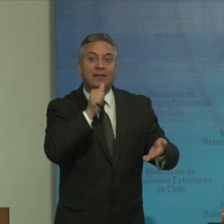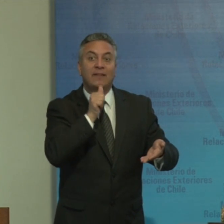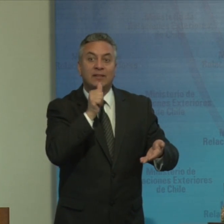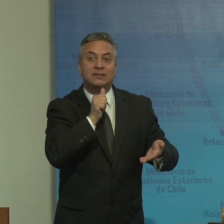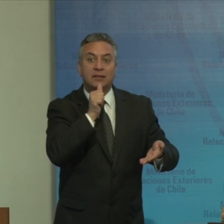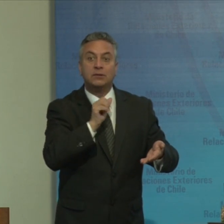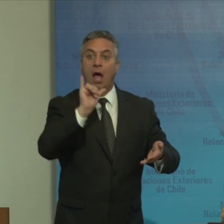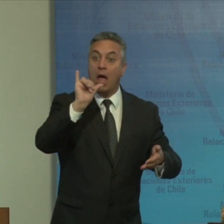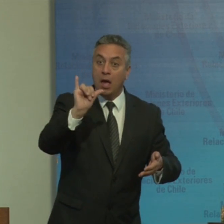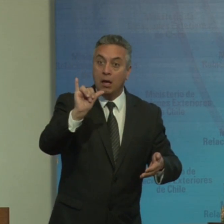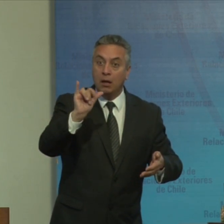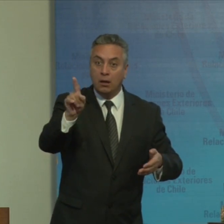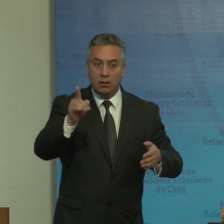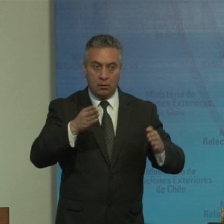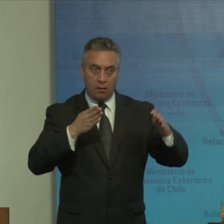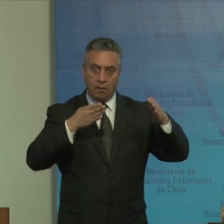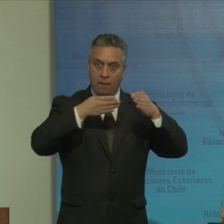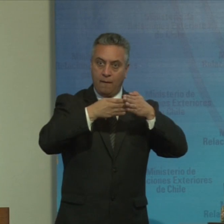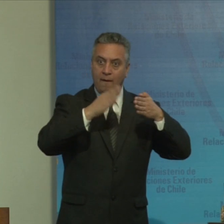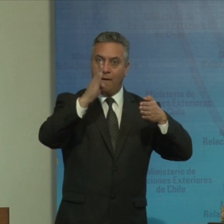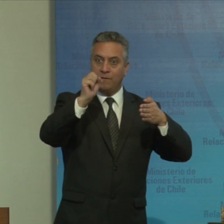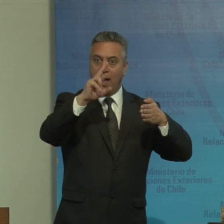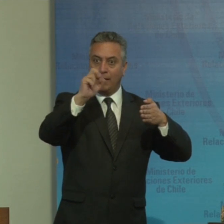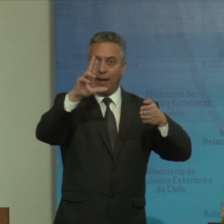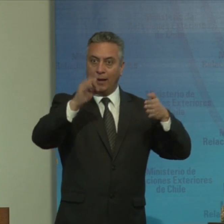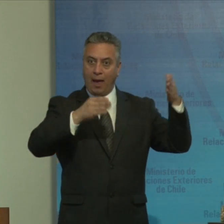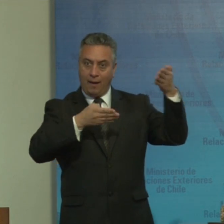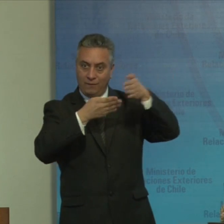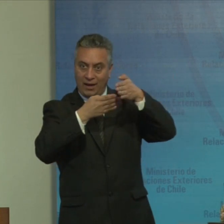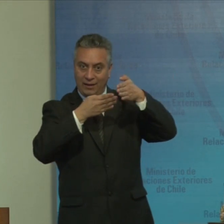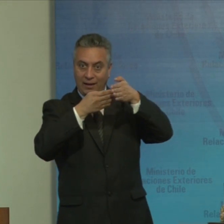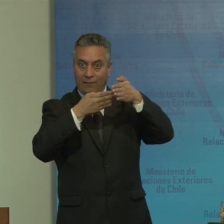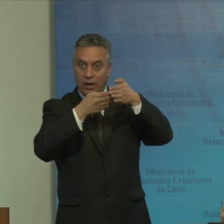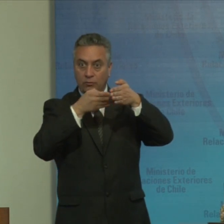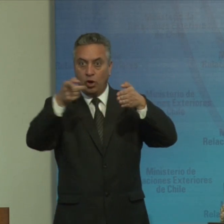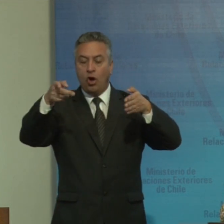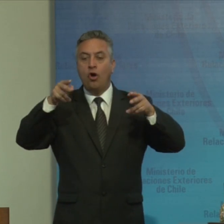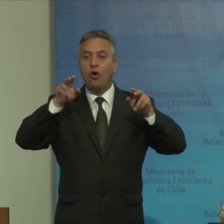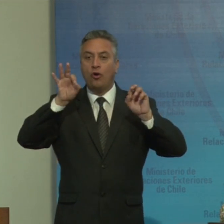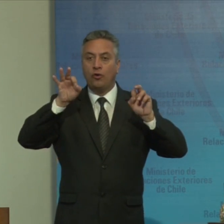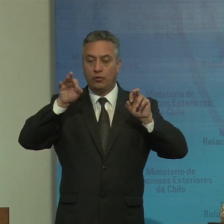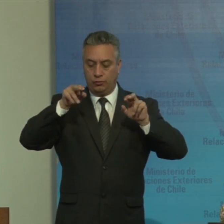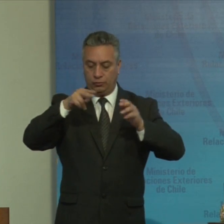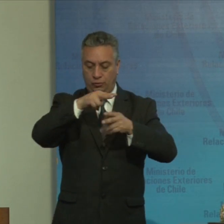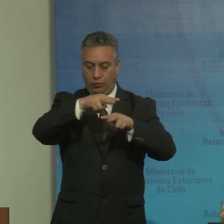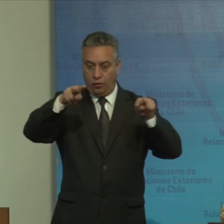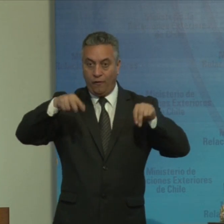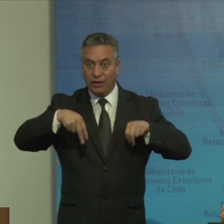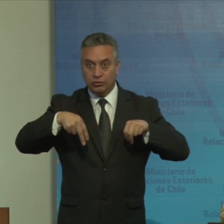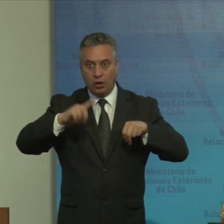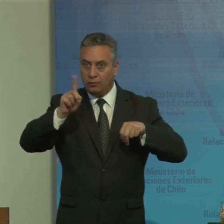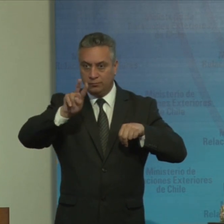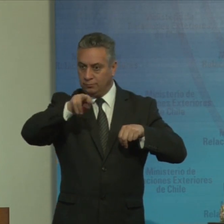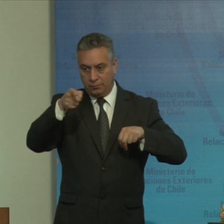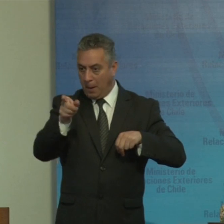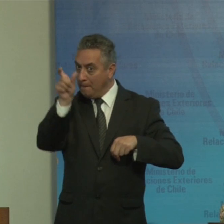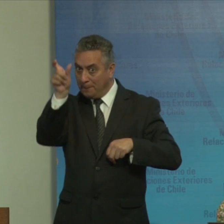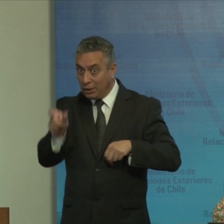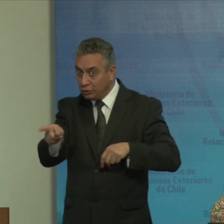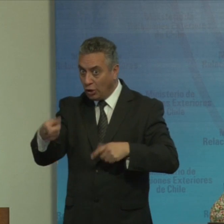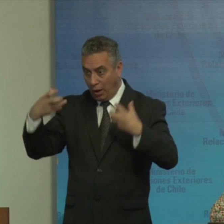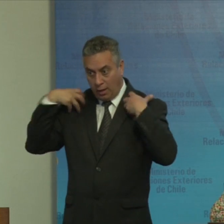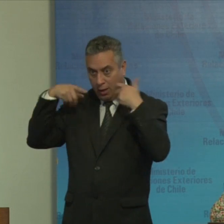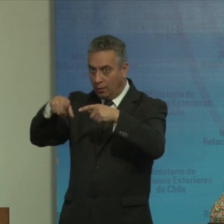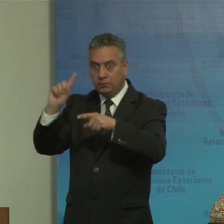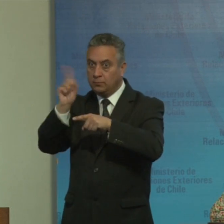en la actitud y el entorno la convención cambia el enfoque desde la persona a la sociedad y eso también es un